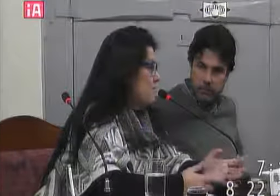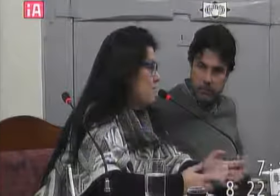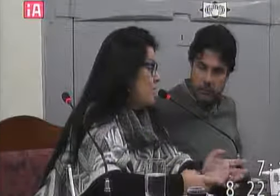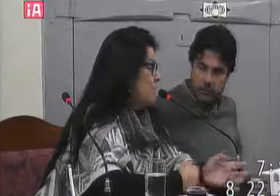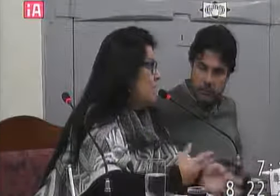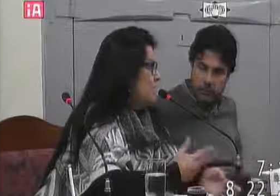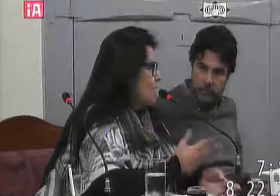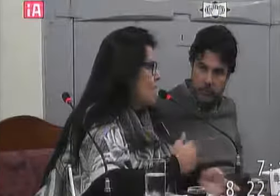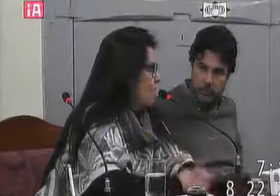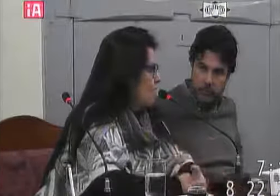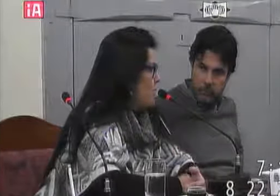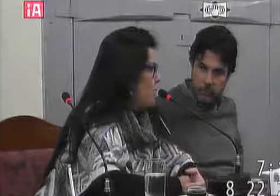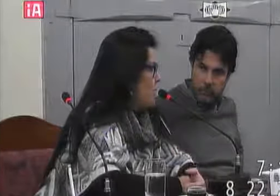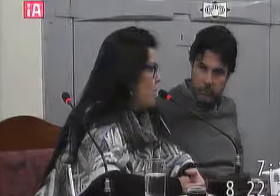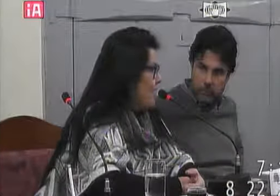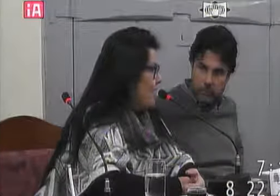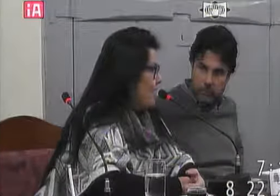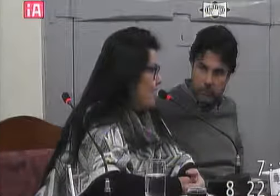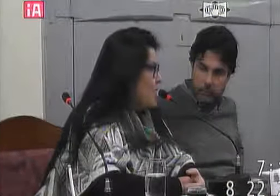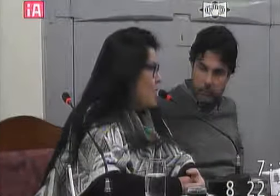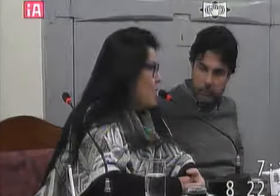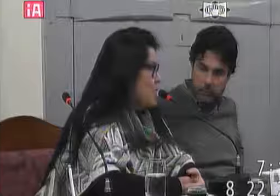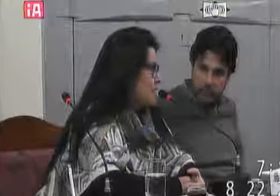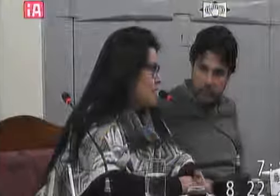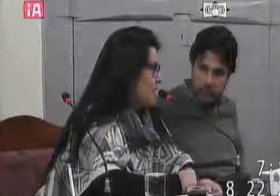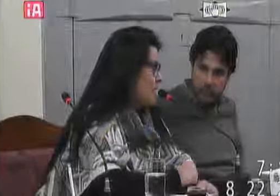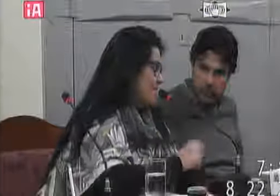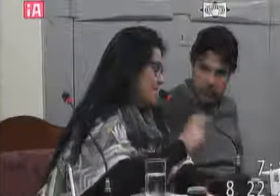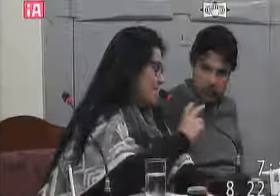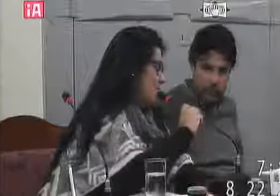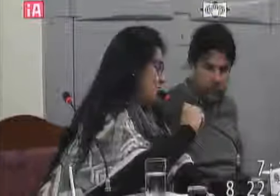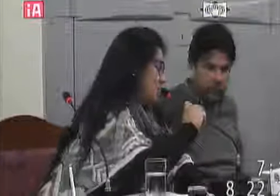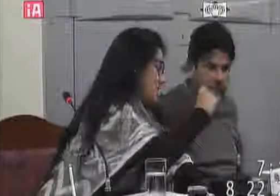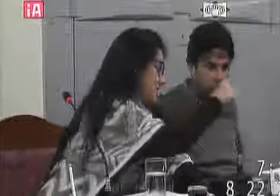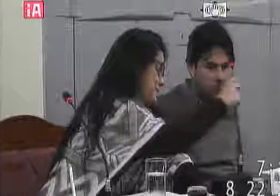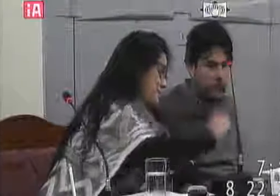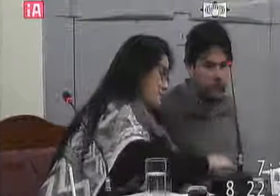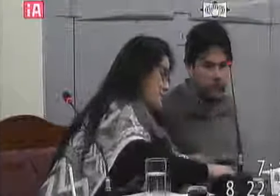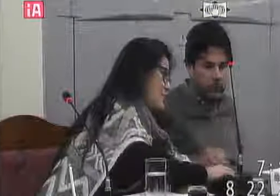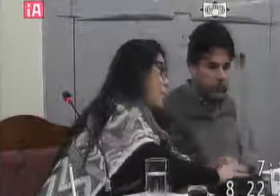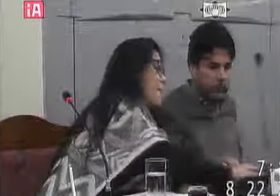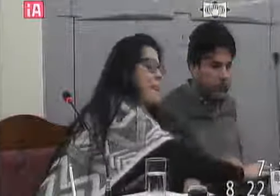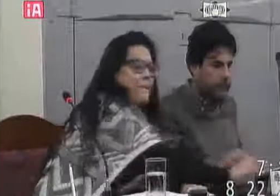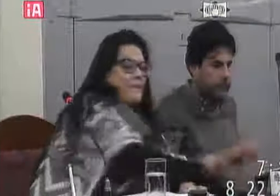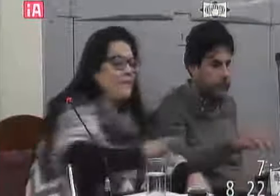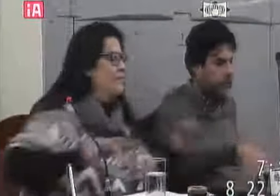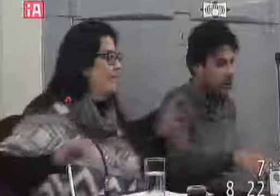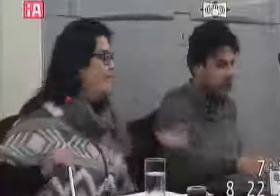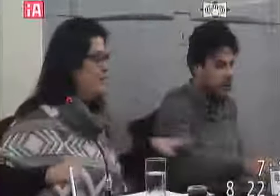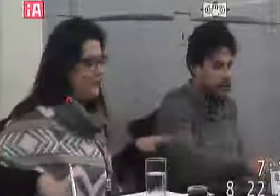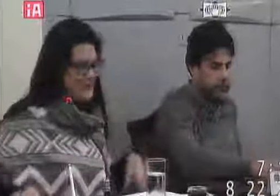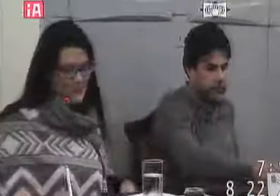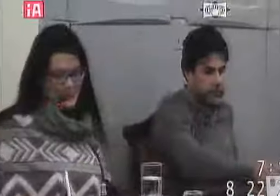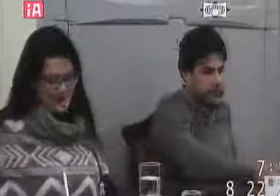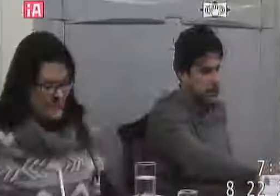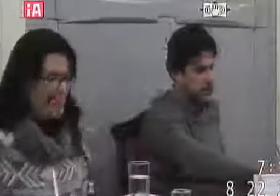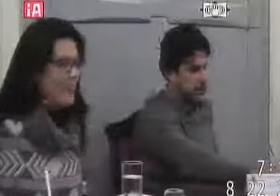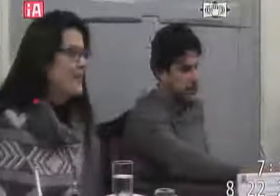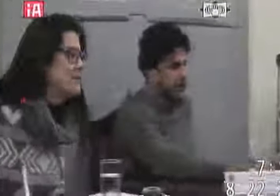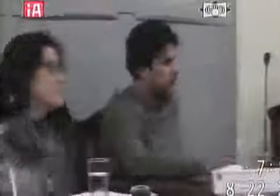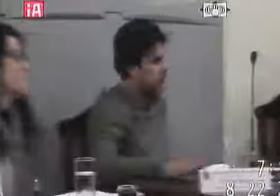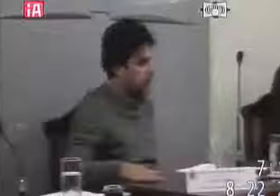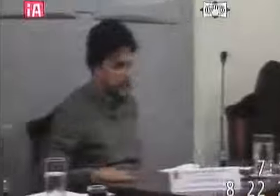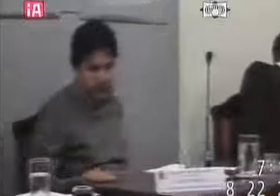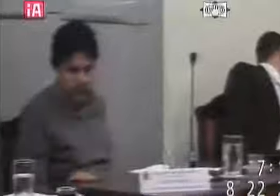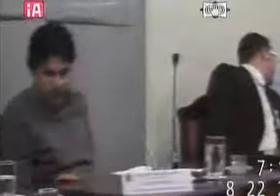né uma revisão na obra que está lá pronta já obrigada boa noite vamos em relação a creche boa